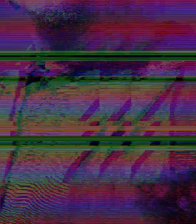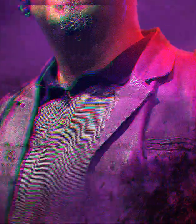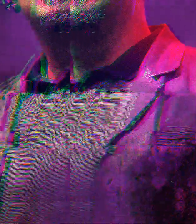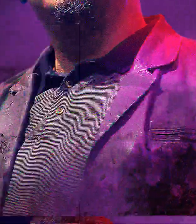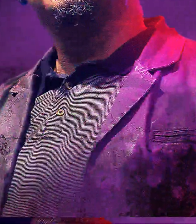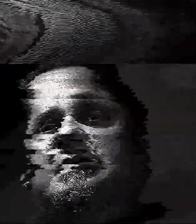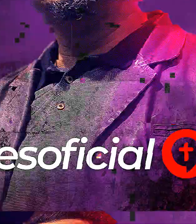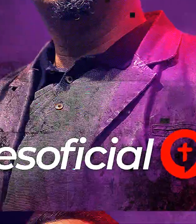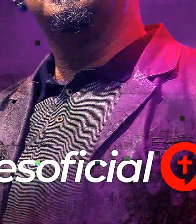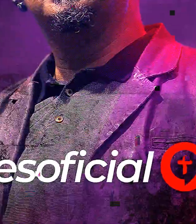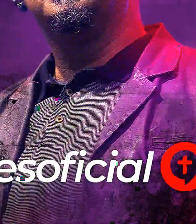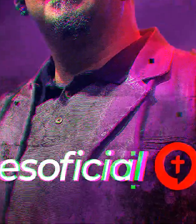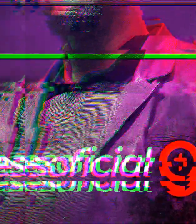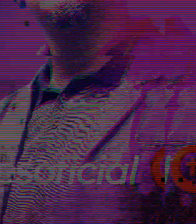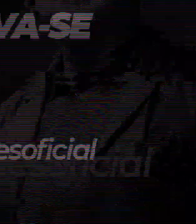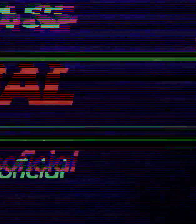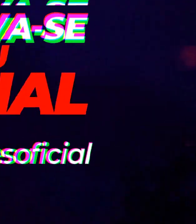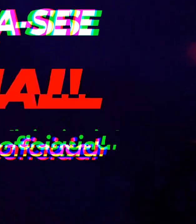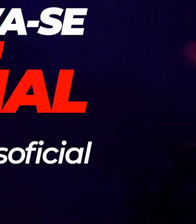Que